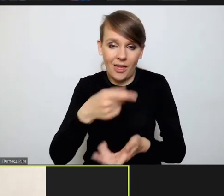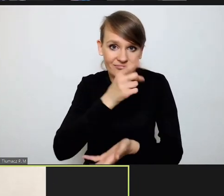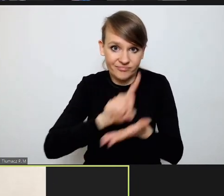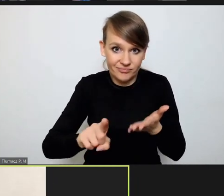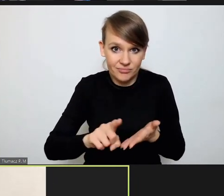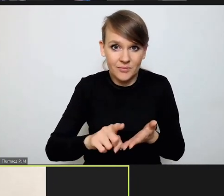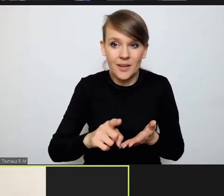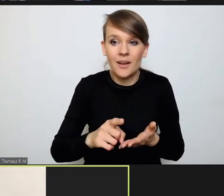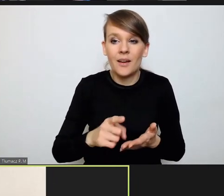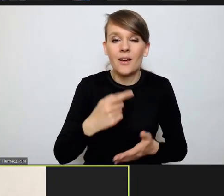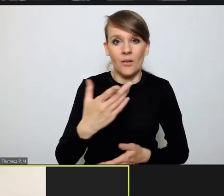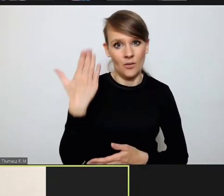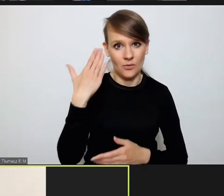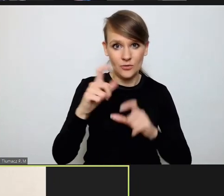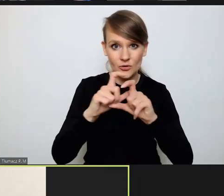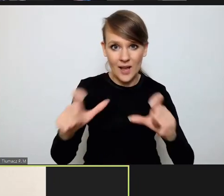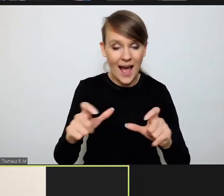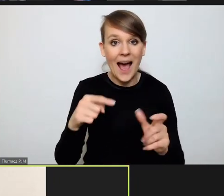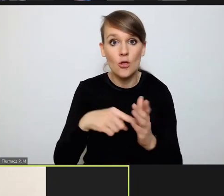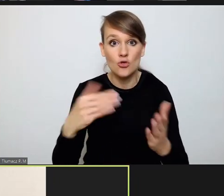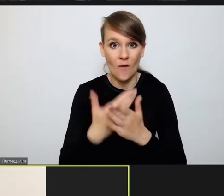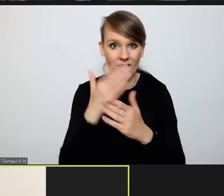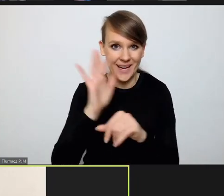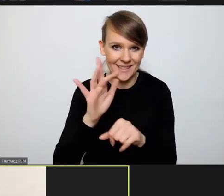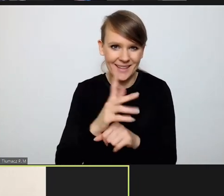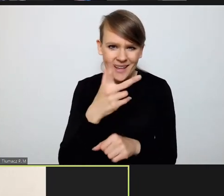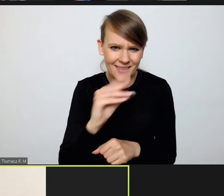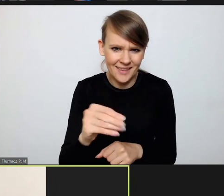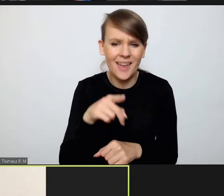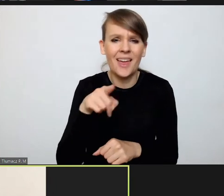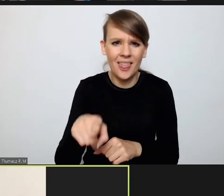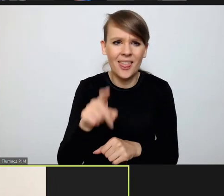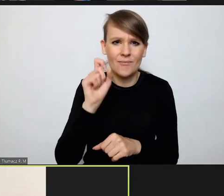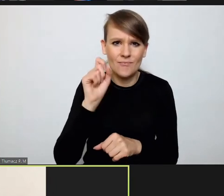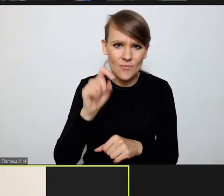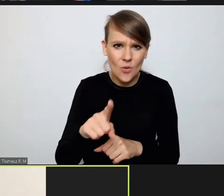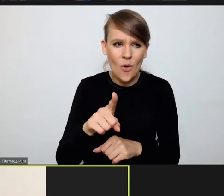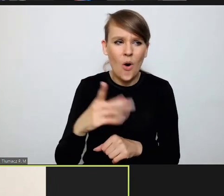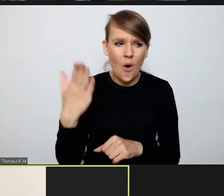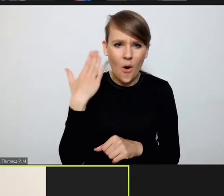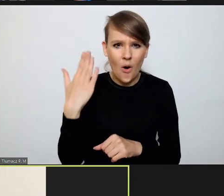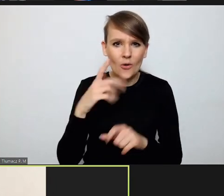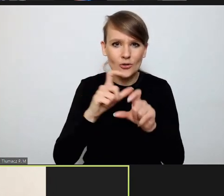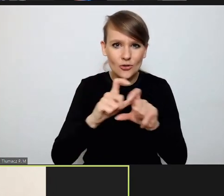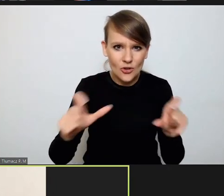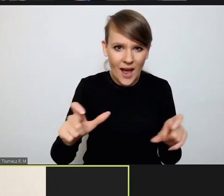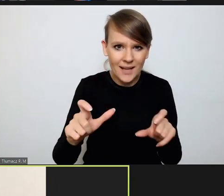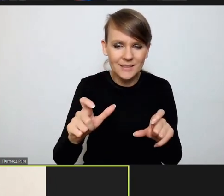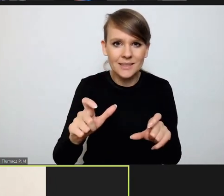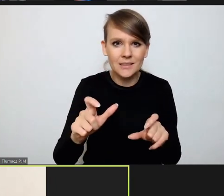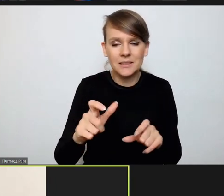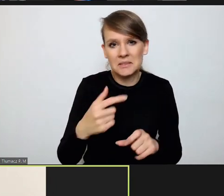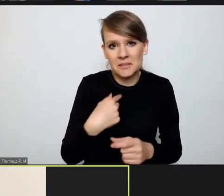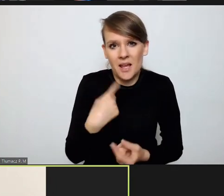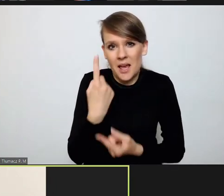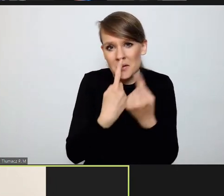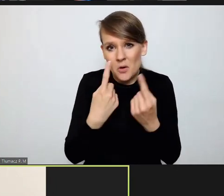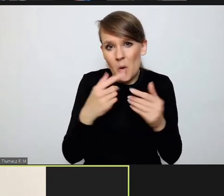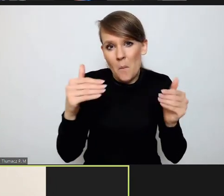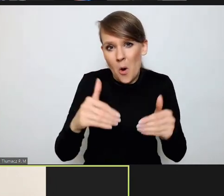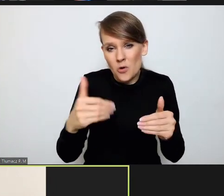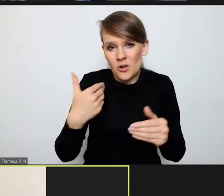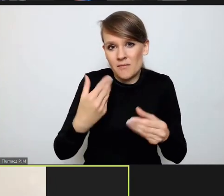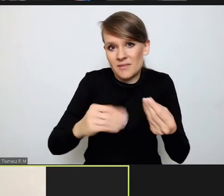W ostatnim czasie, to nie jest nowa krytyka, ona trwa, ale w ostatnim czasie wydaje mi się, może się nawet